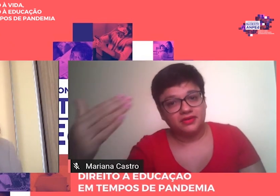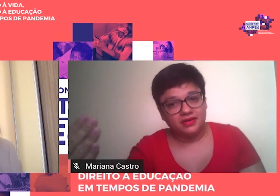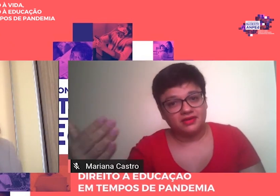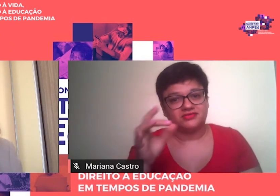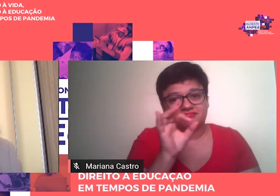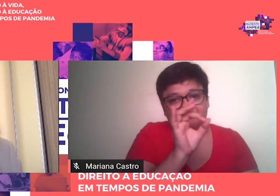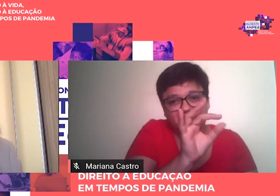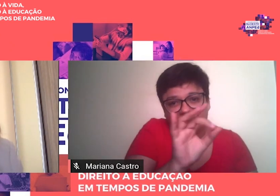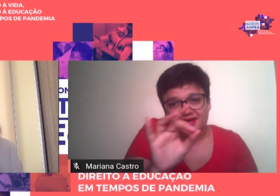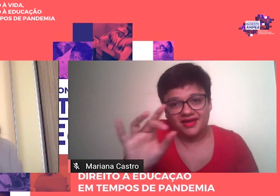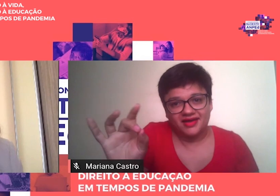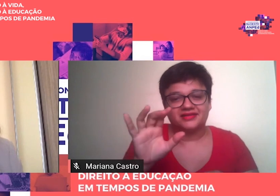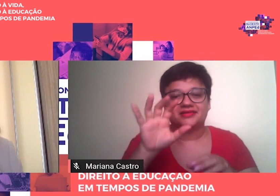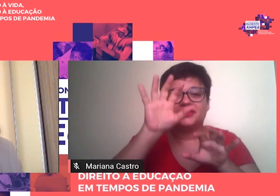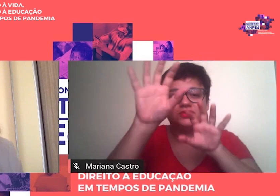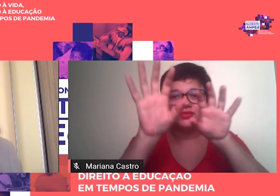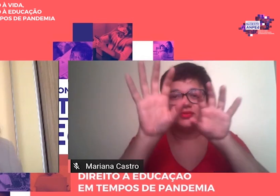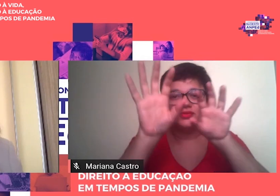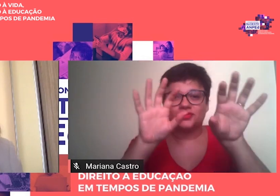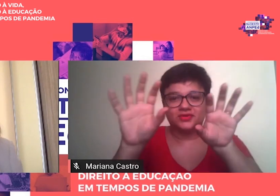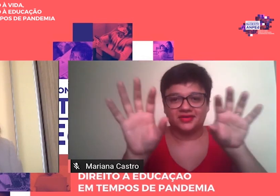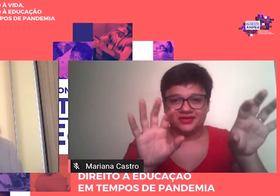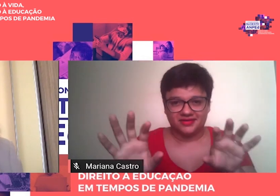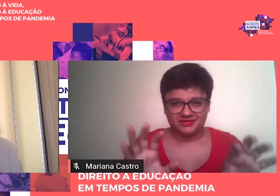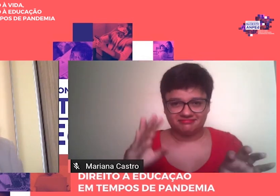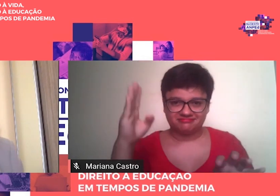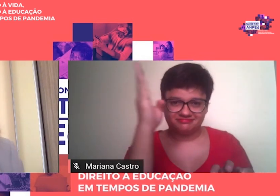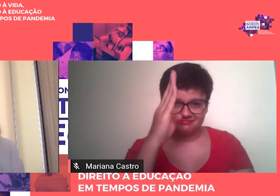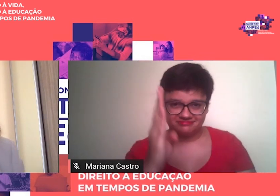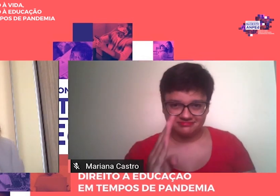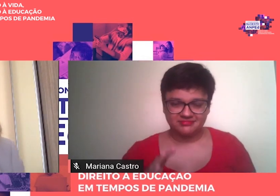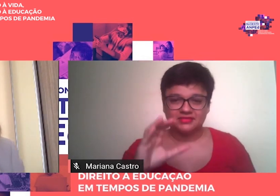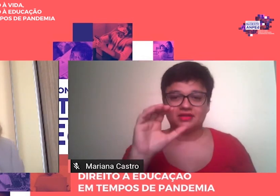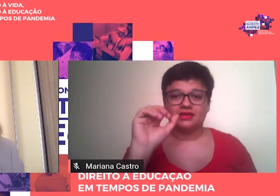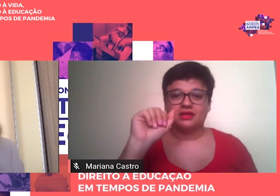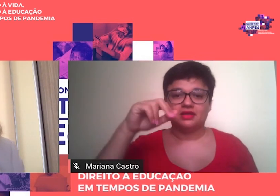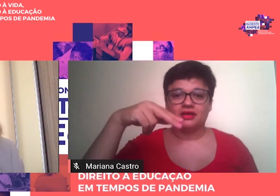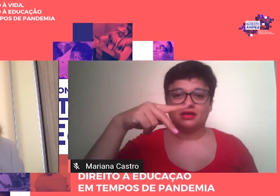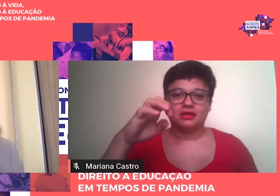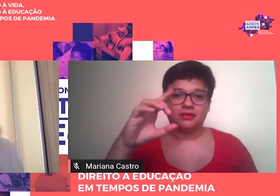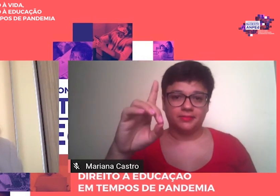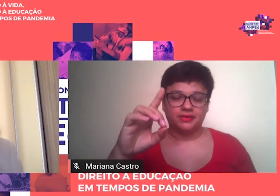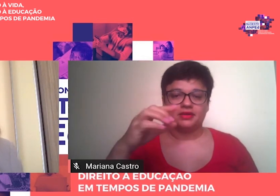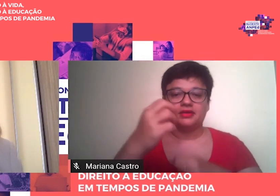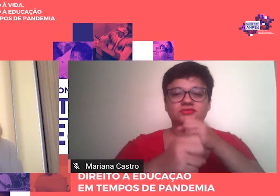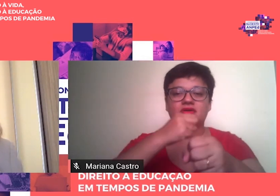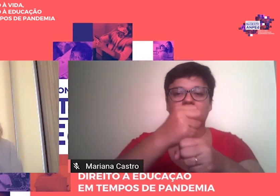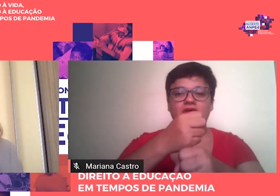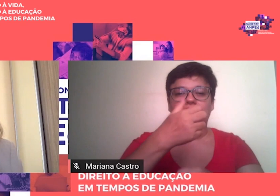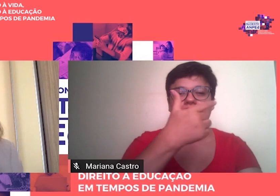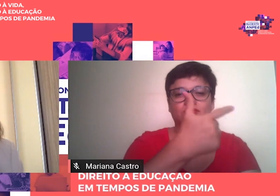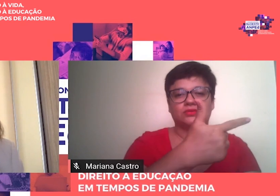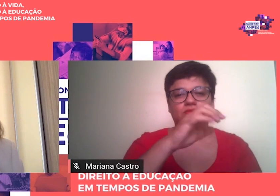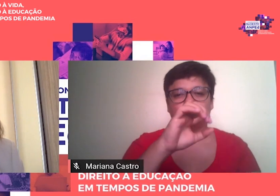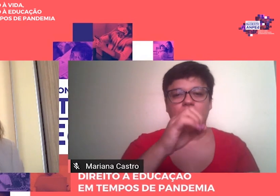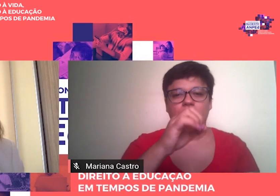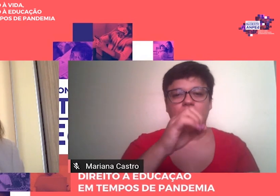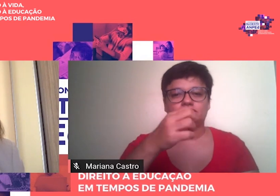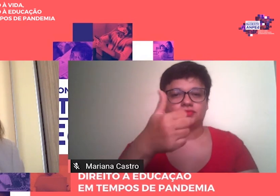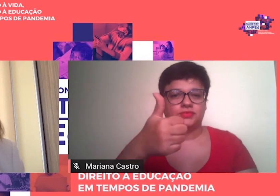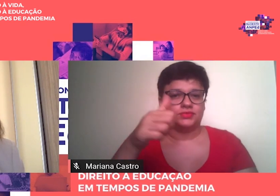Em todas as regionais A Amped, em 2018 Na gestão da professora